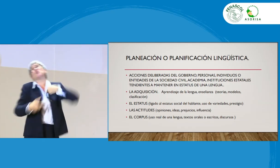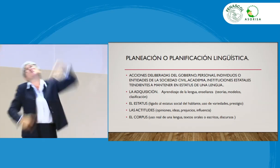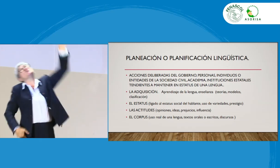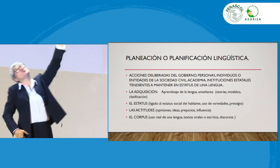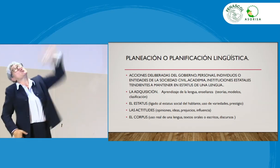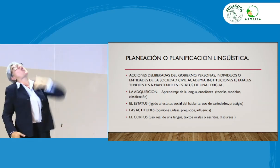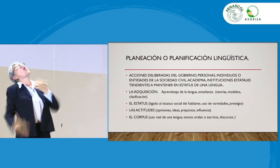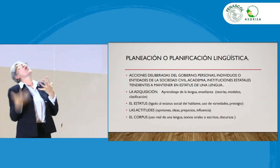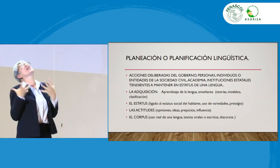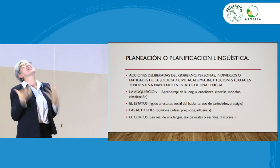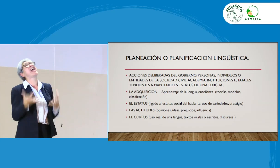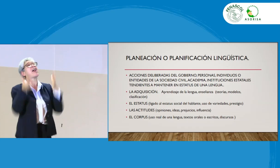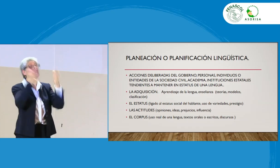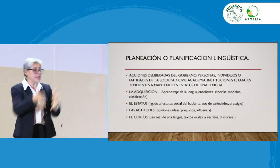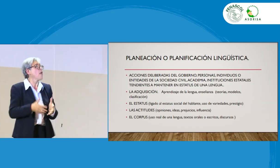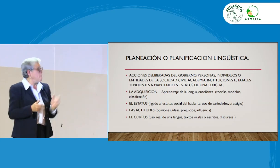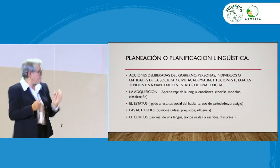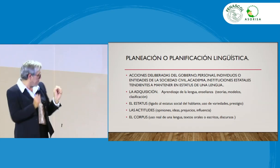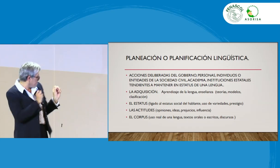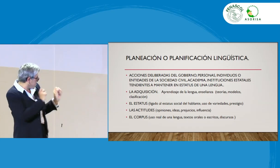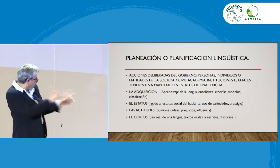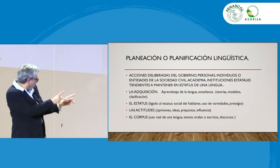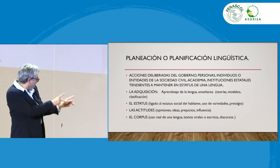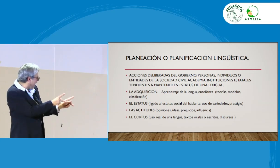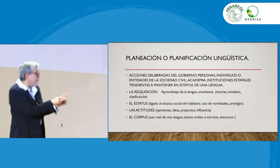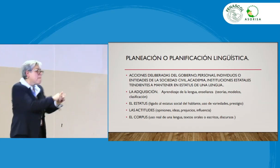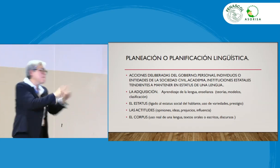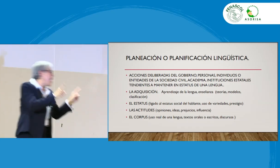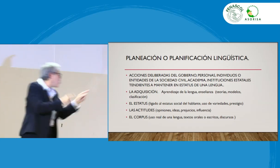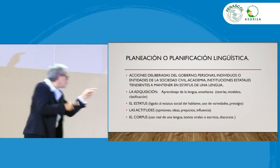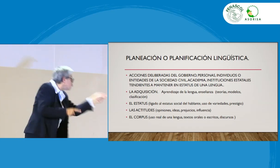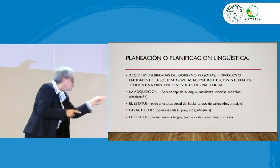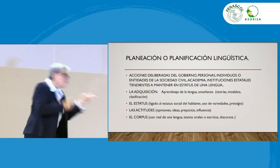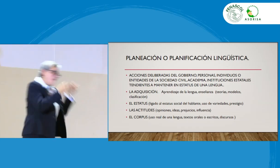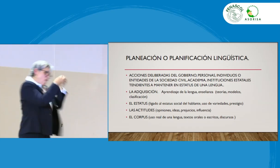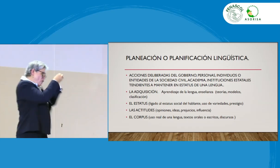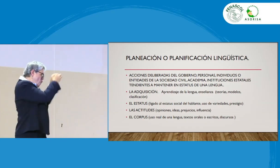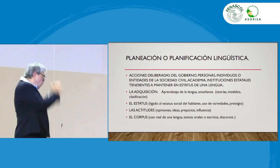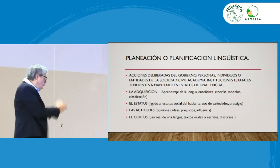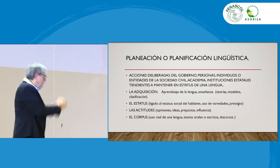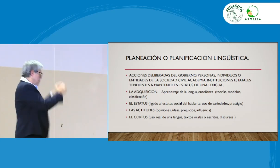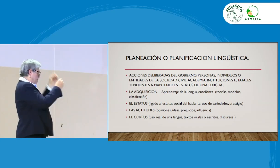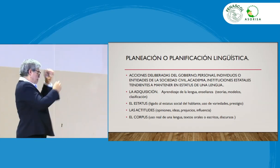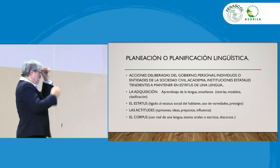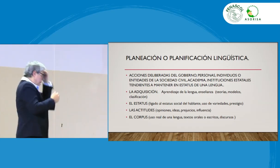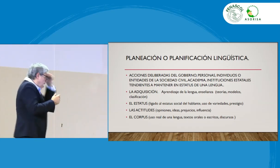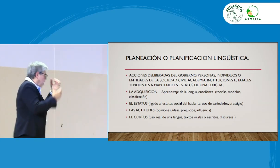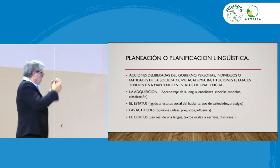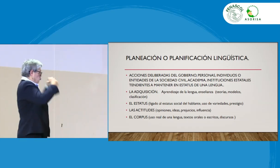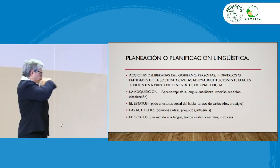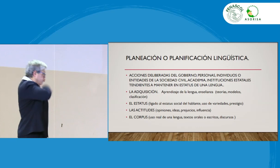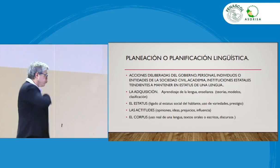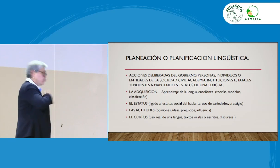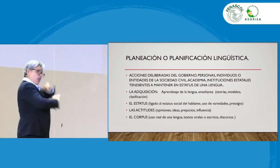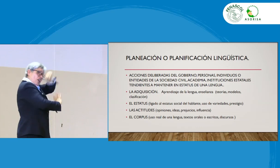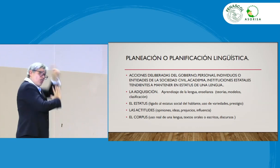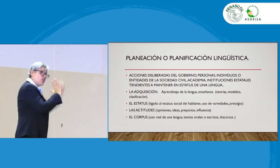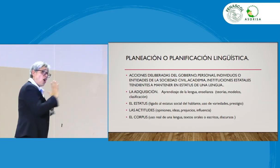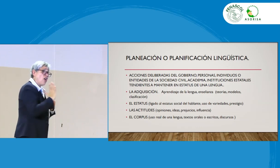obviamente, yo quiero enseñar señas. Listo. Pero entonces, ¿qué forma, qué pedagogía, qué características para enseñar